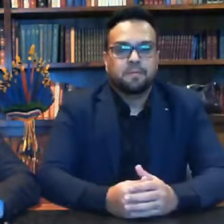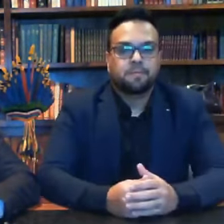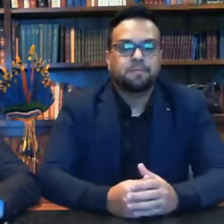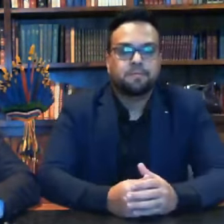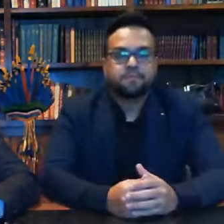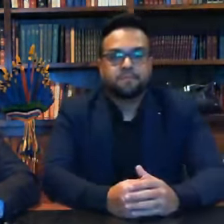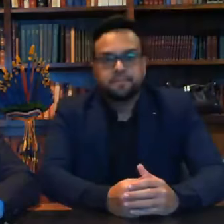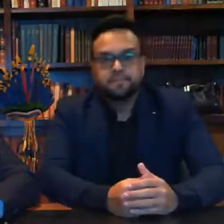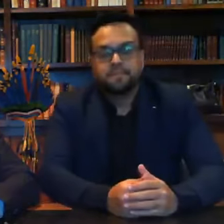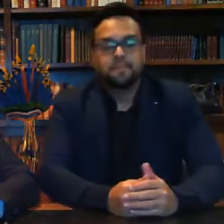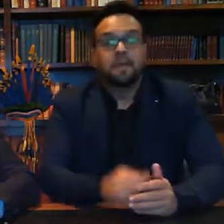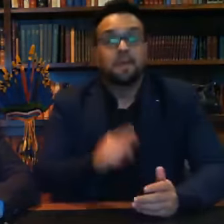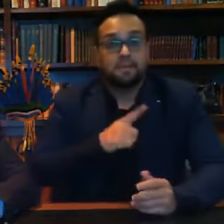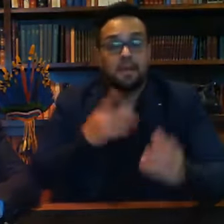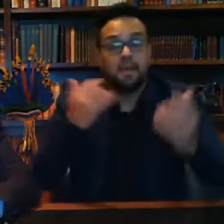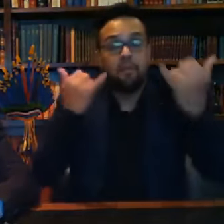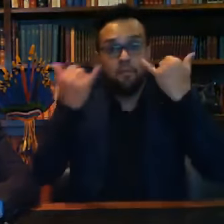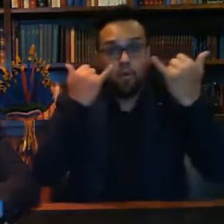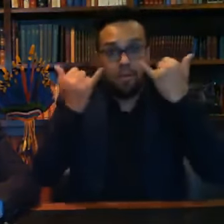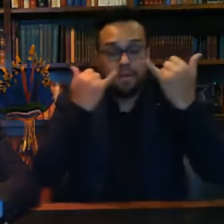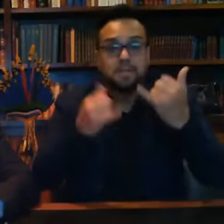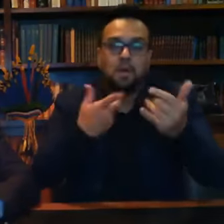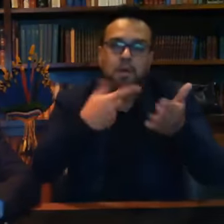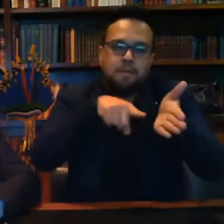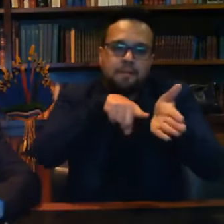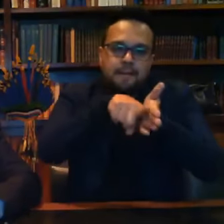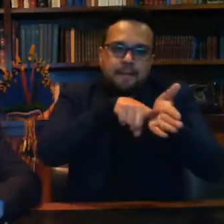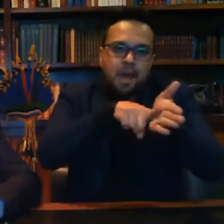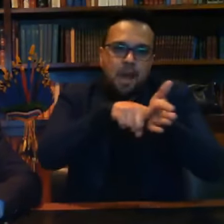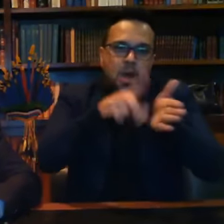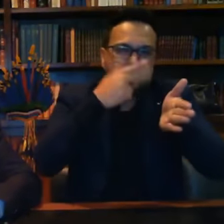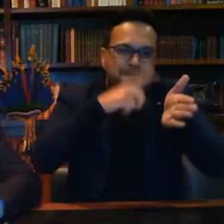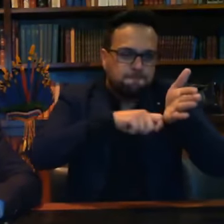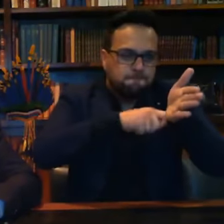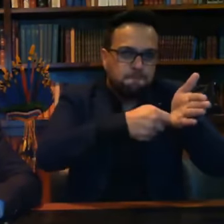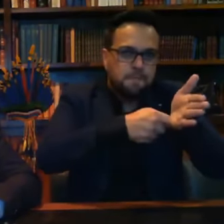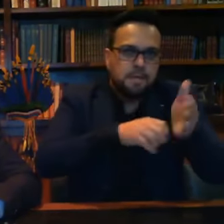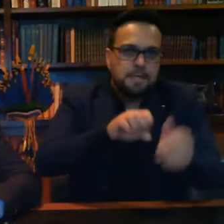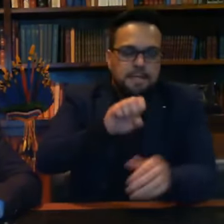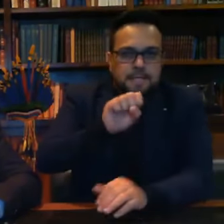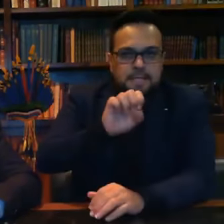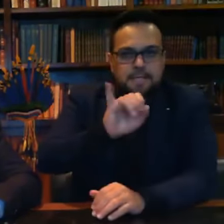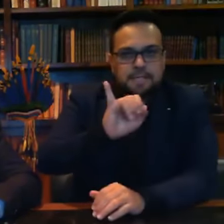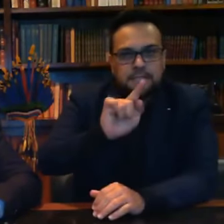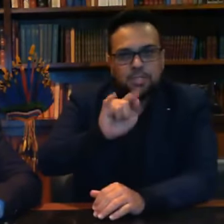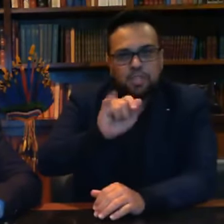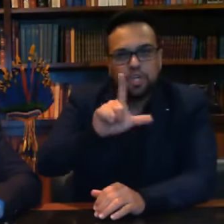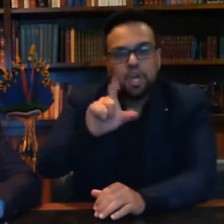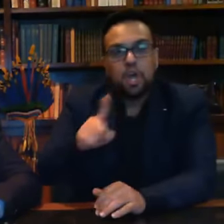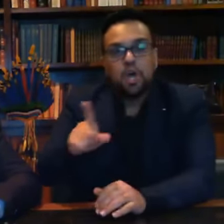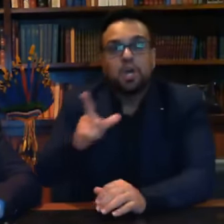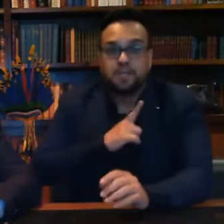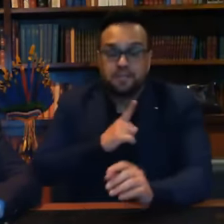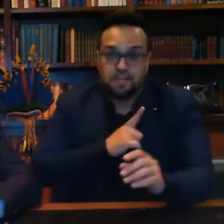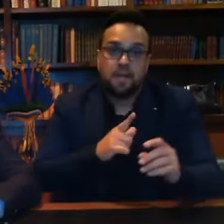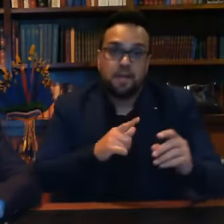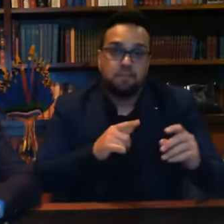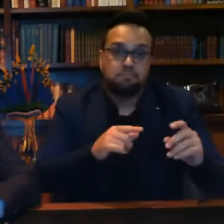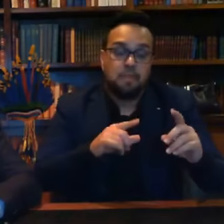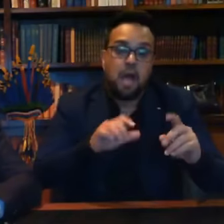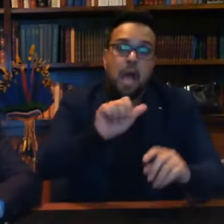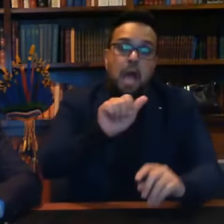Chega a informação aqui que o inquérito dito, sigiloso, entre aspas, da PF, sobre atos antidemocráticos,